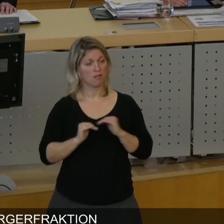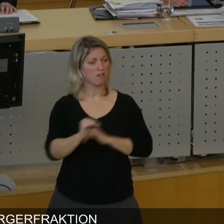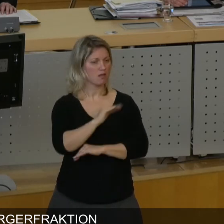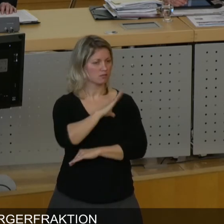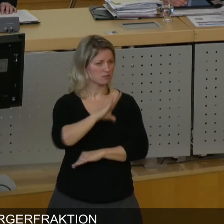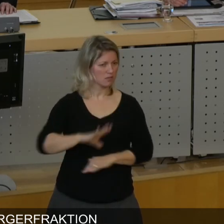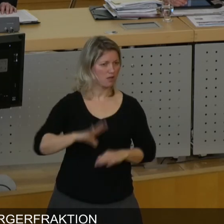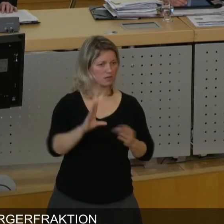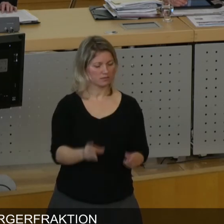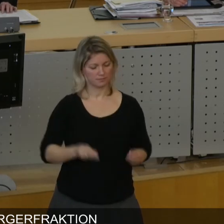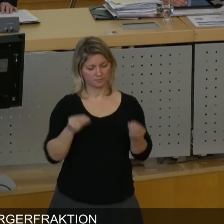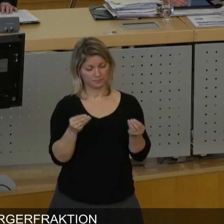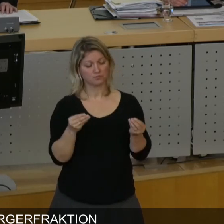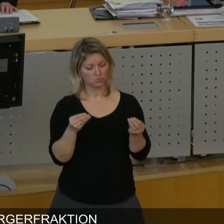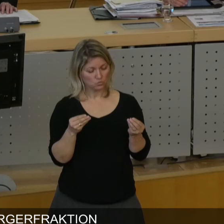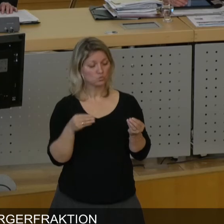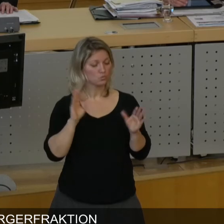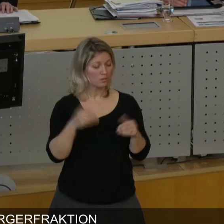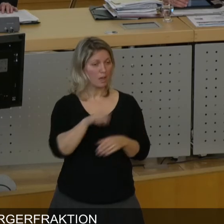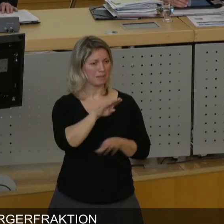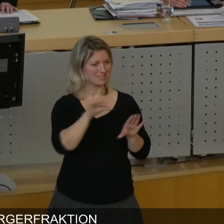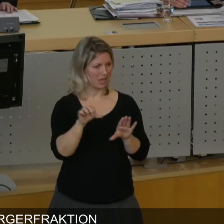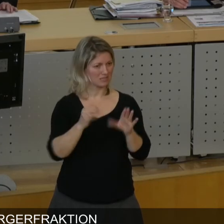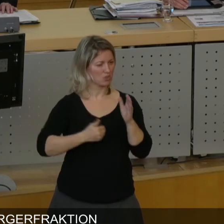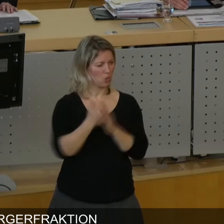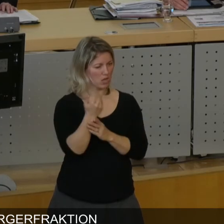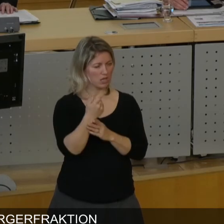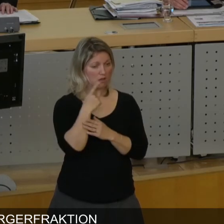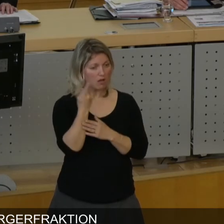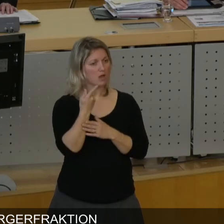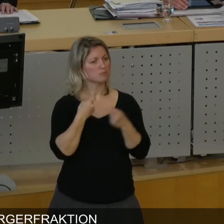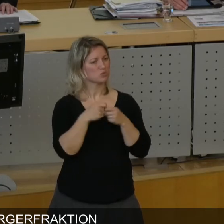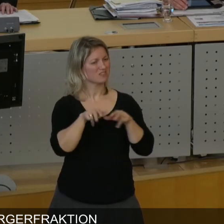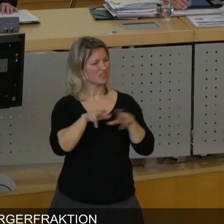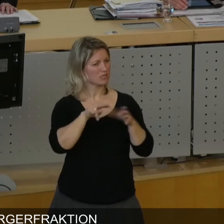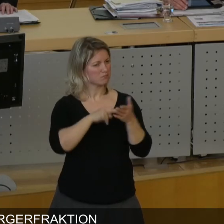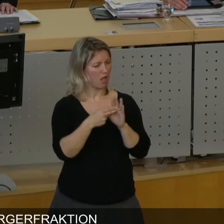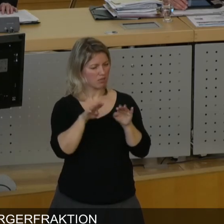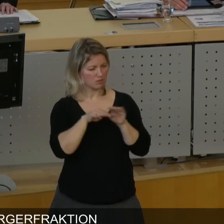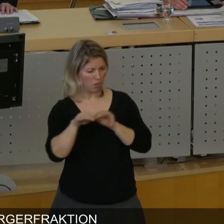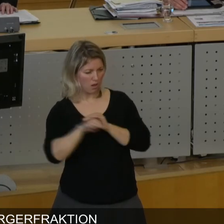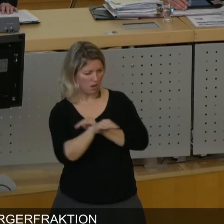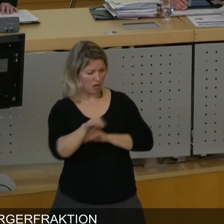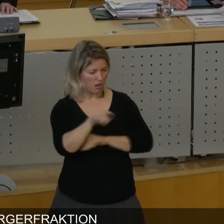hat versucht, 2003 die B6 neu in den Bundesverkehrswegeplan hineinzubekommen. Das ist nicht gelungen.